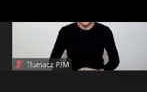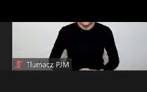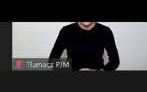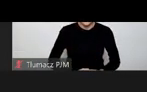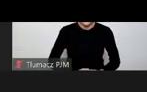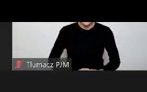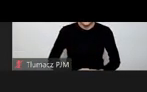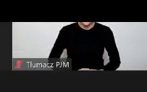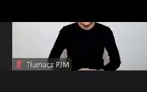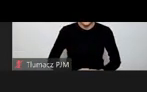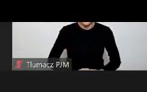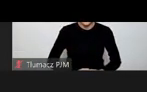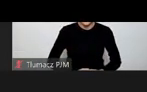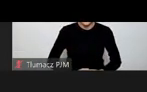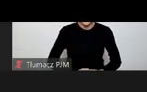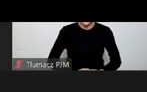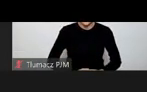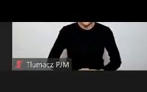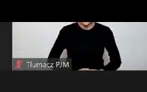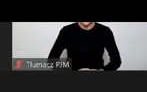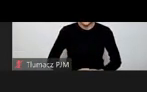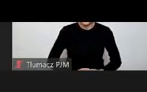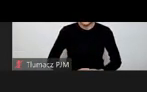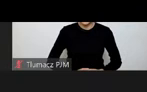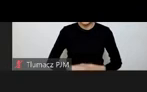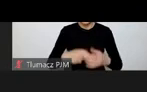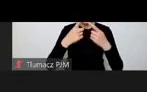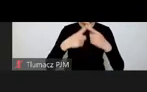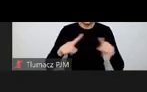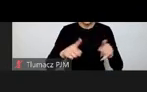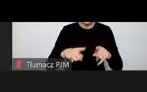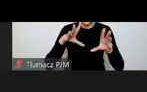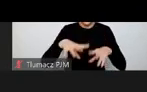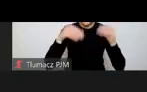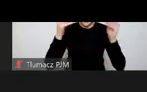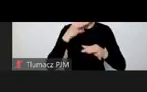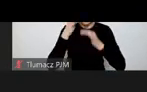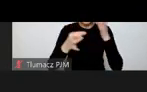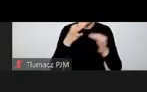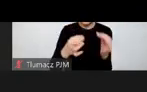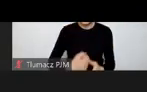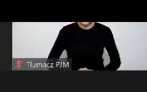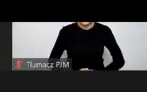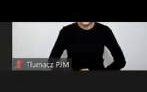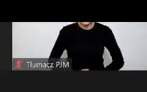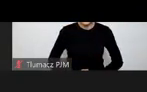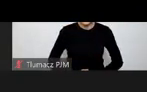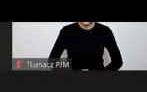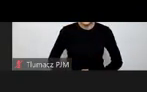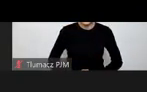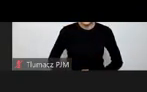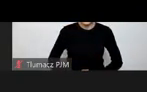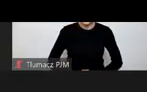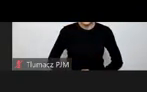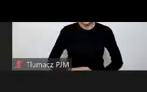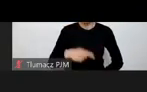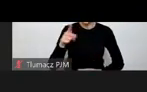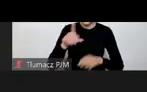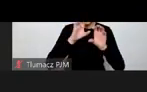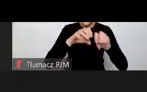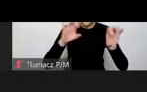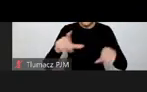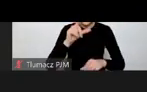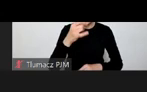Kilka słów wstępu z mojej strony. Otóż Pan Profesor Piotr